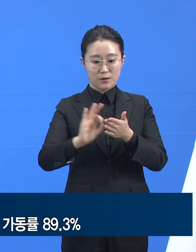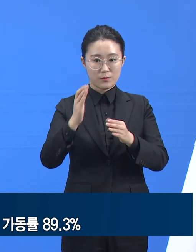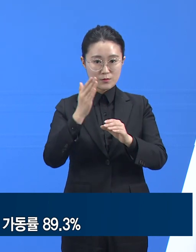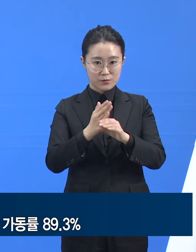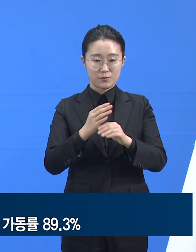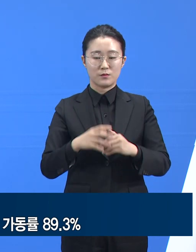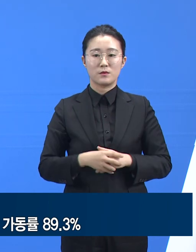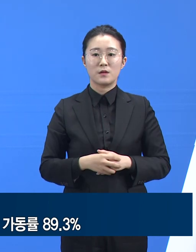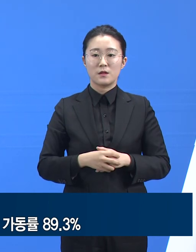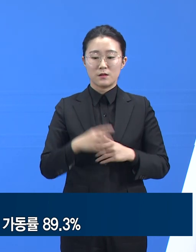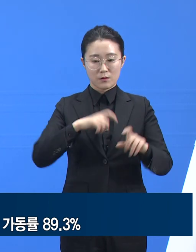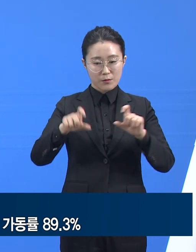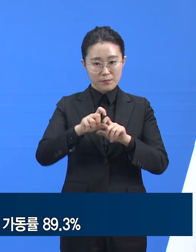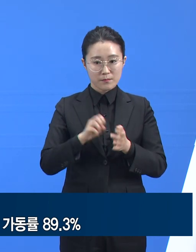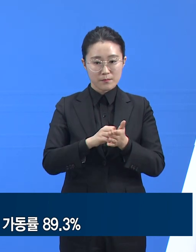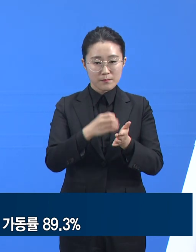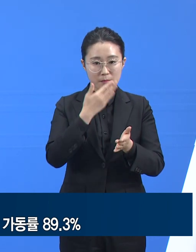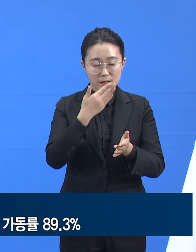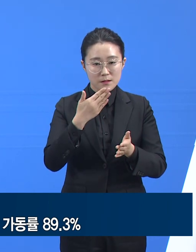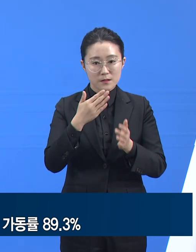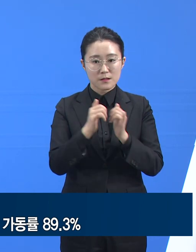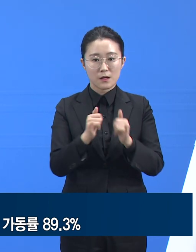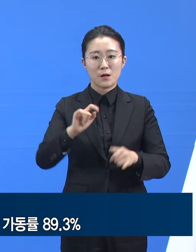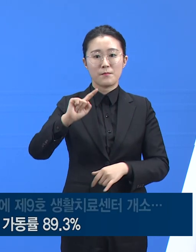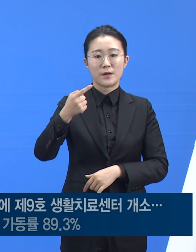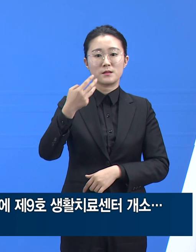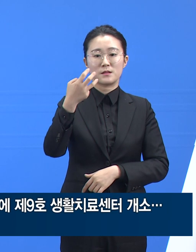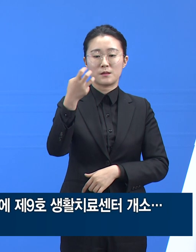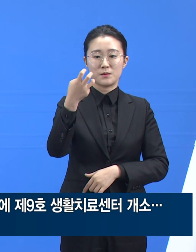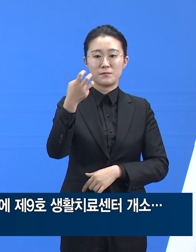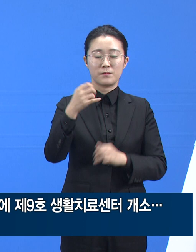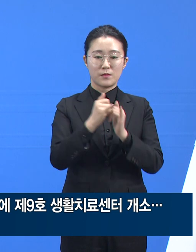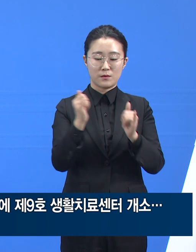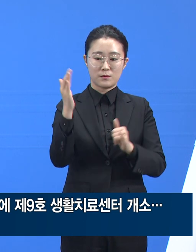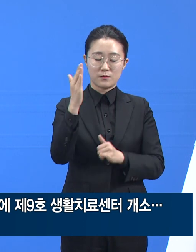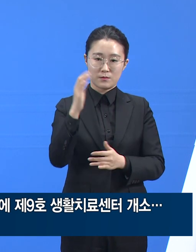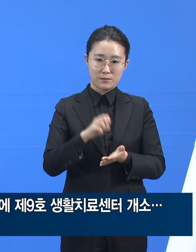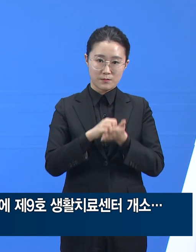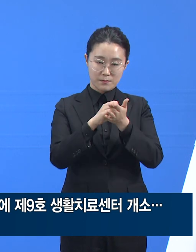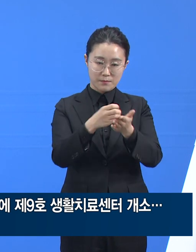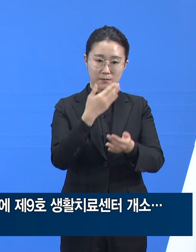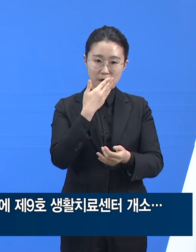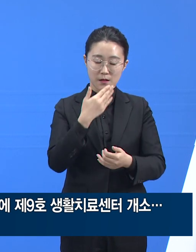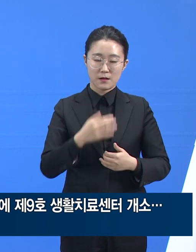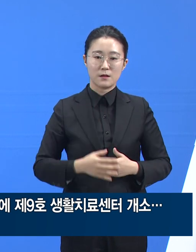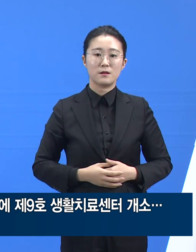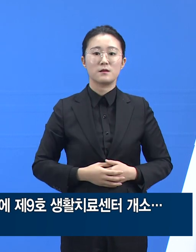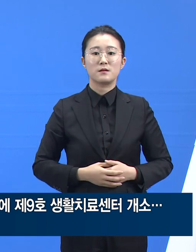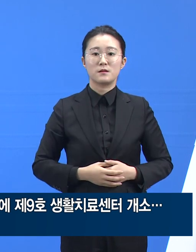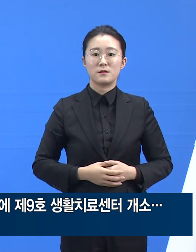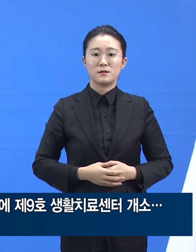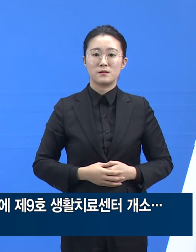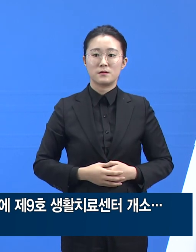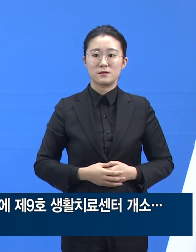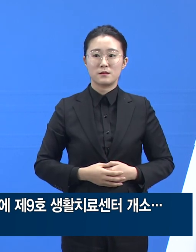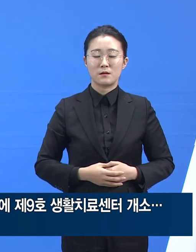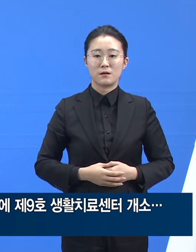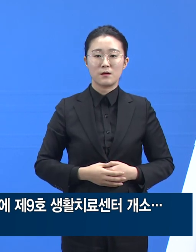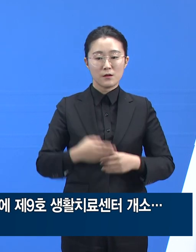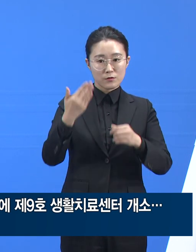133명입니다. 지난 14일 이천시에 소재한 SK텔레콤 인재개발원을 제9호